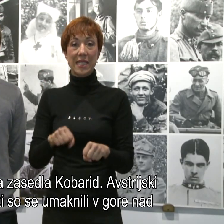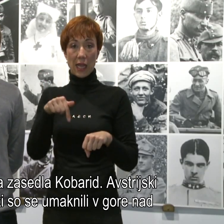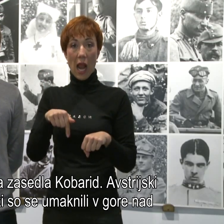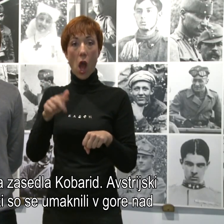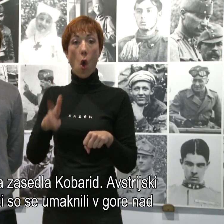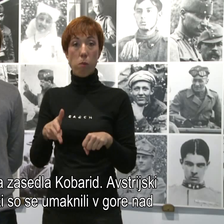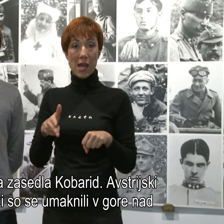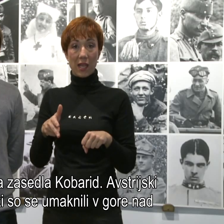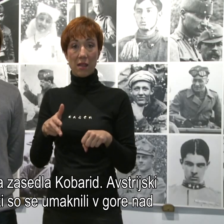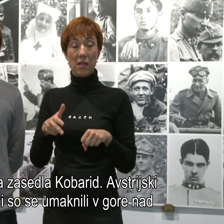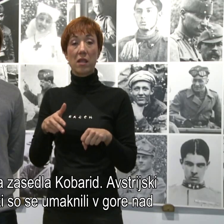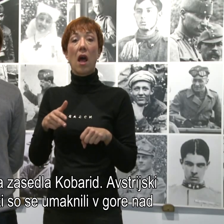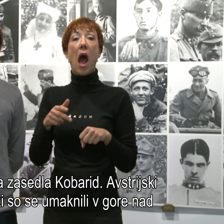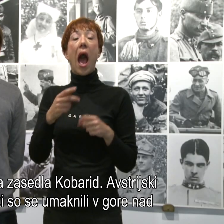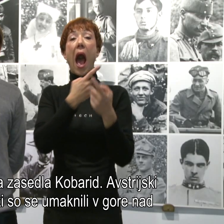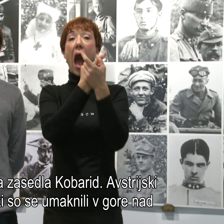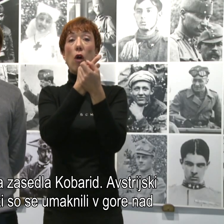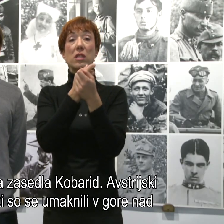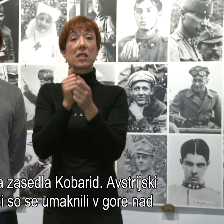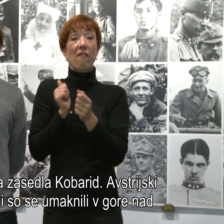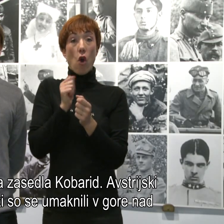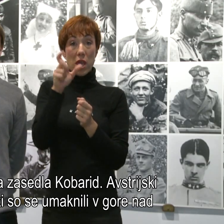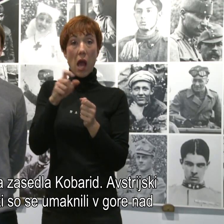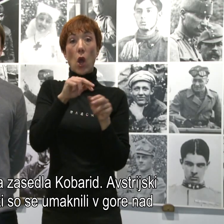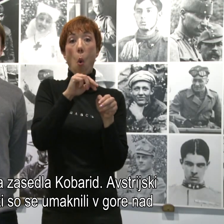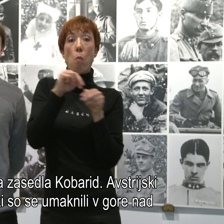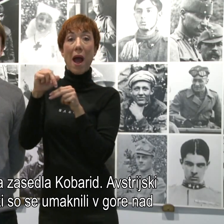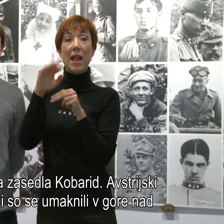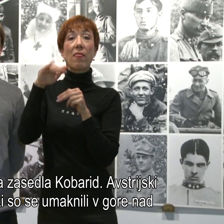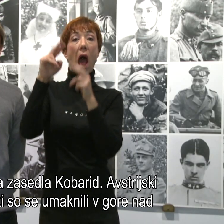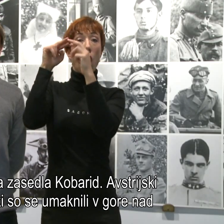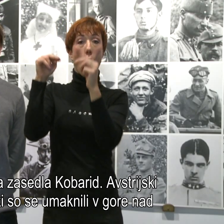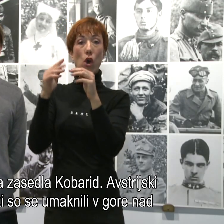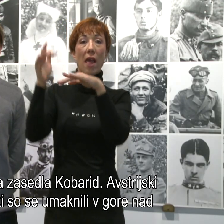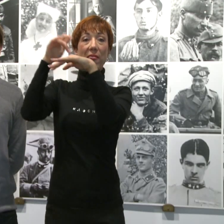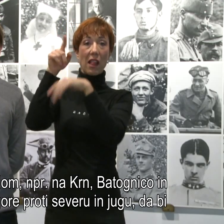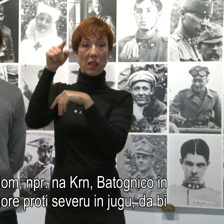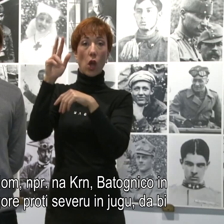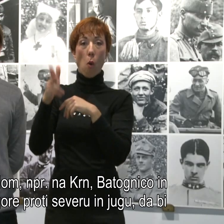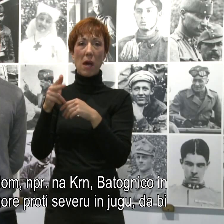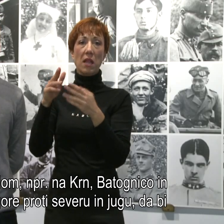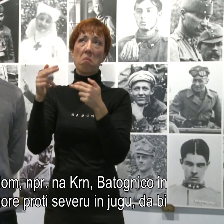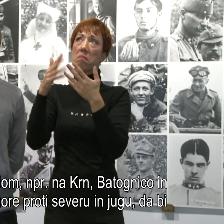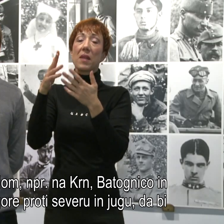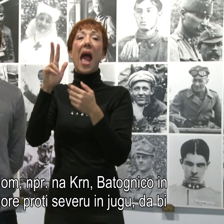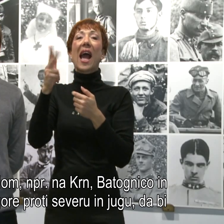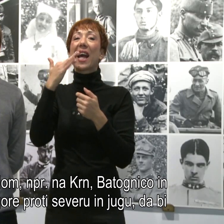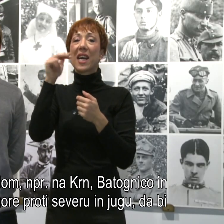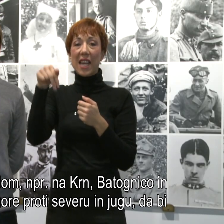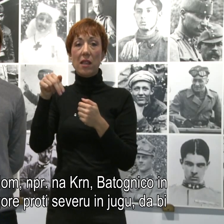Avstrijski vojaki so vse med tem umaknili na gore nad Kobaridom, kot na primer Krn, Batognica in